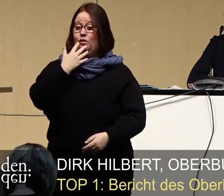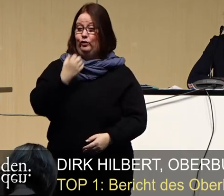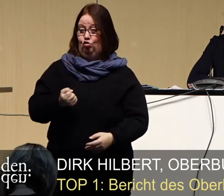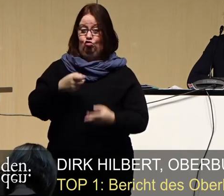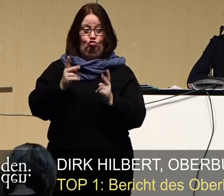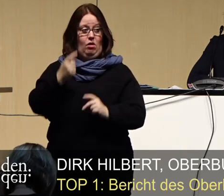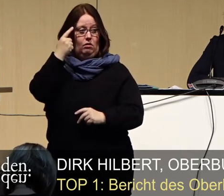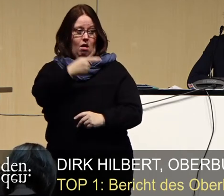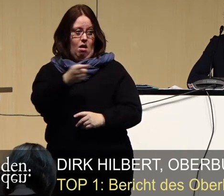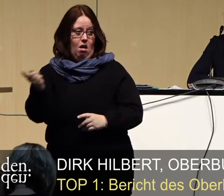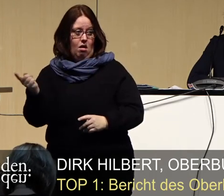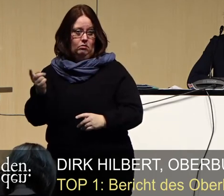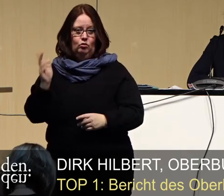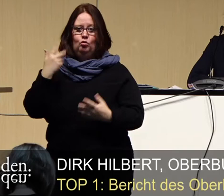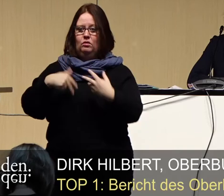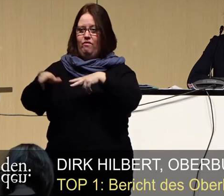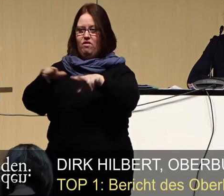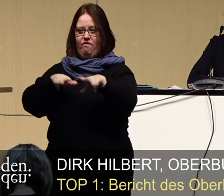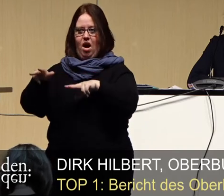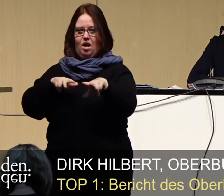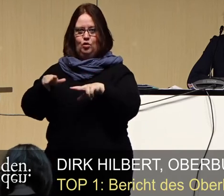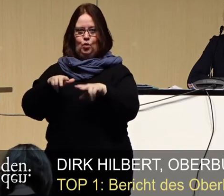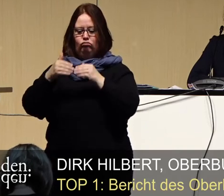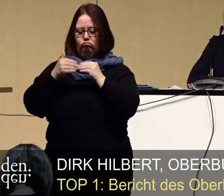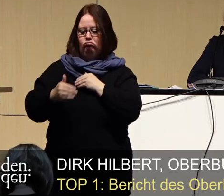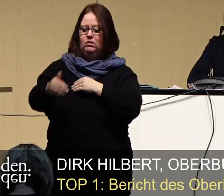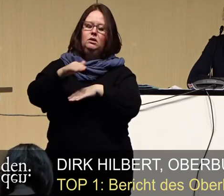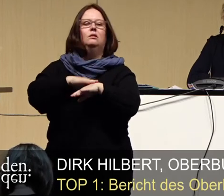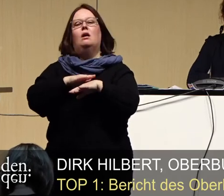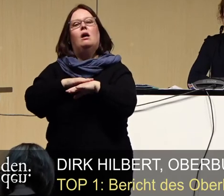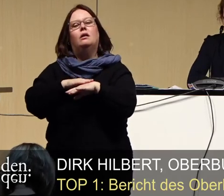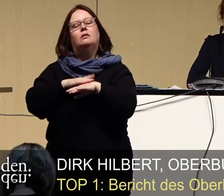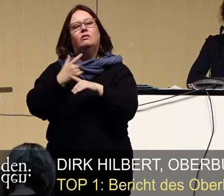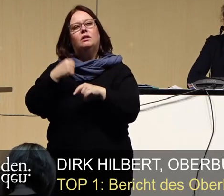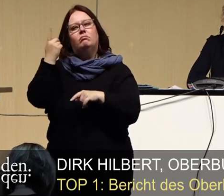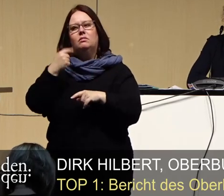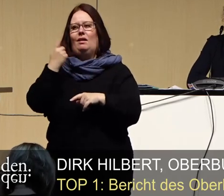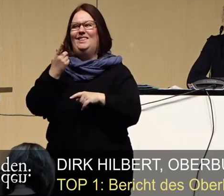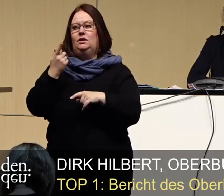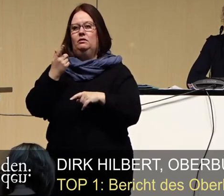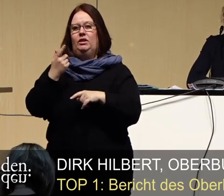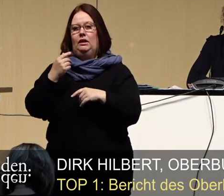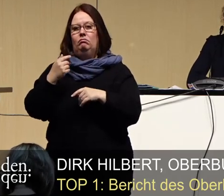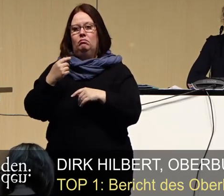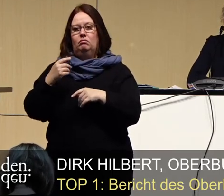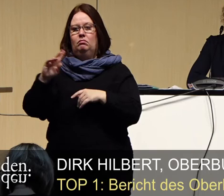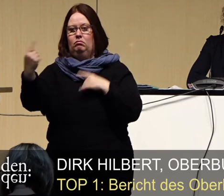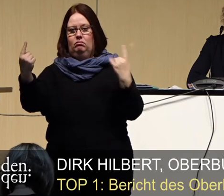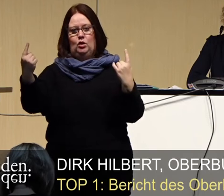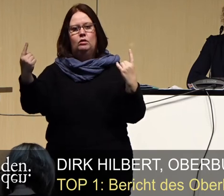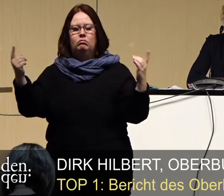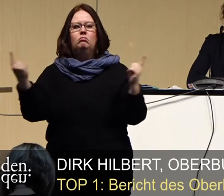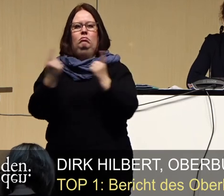der Stadtrat und die Verwaltung diese Zeit als eine Gemeinschaftsaufgabe betrachten.